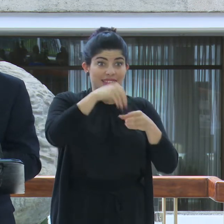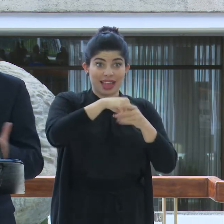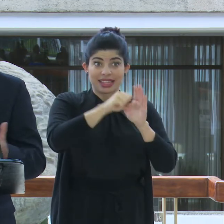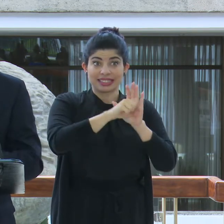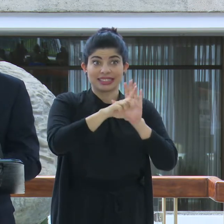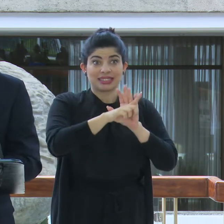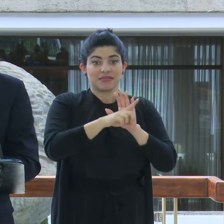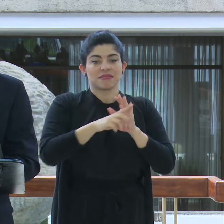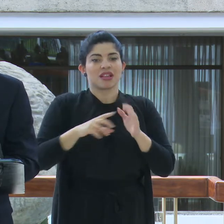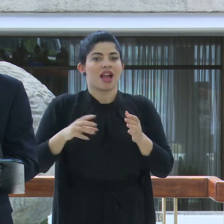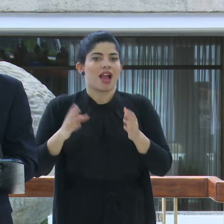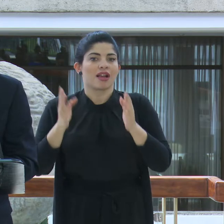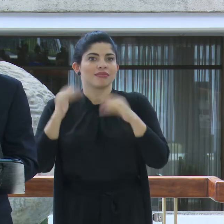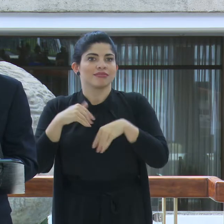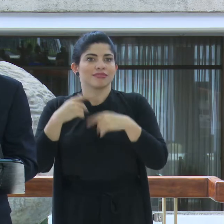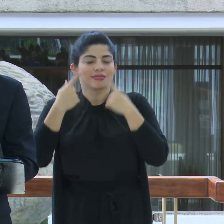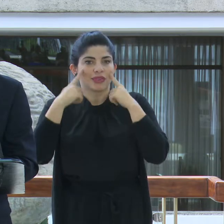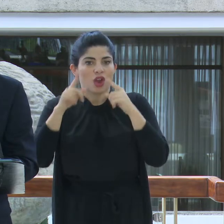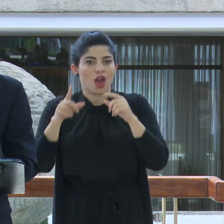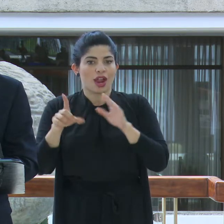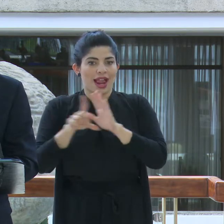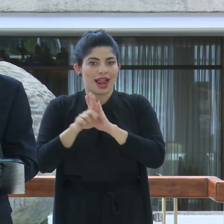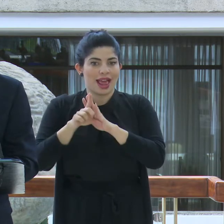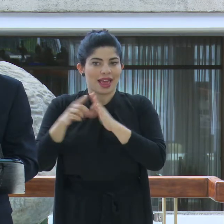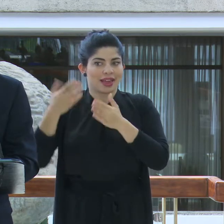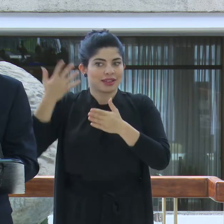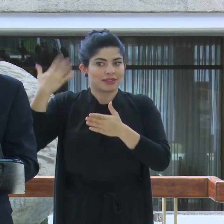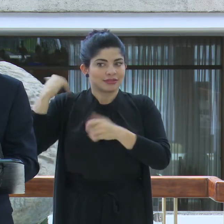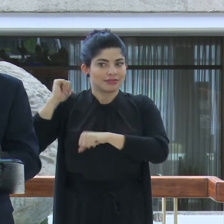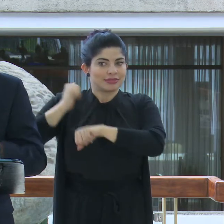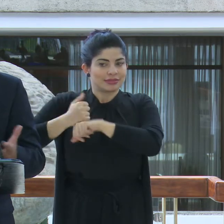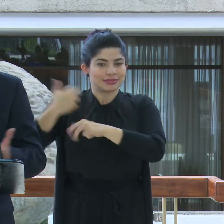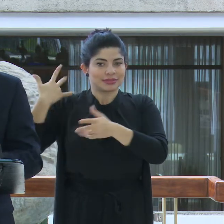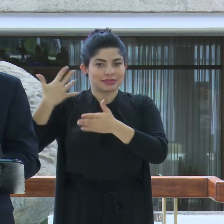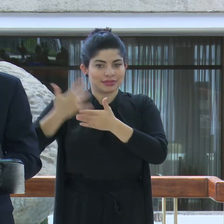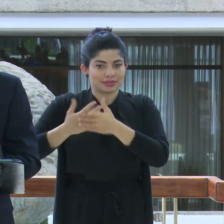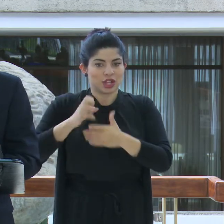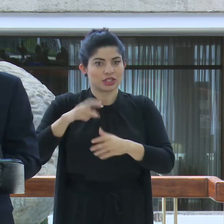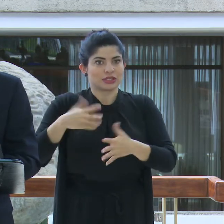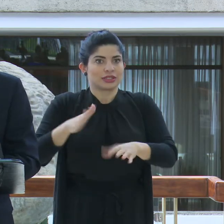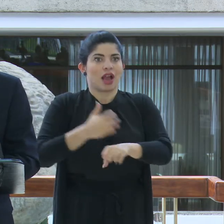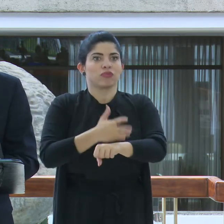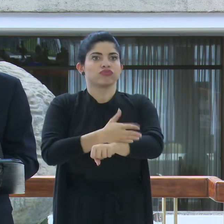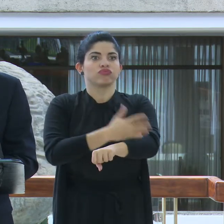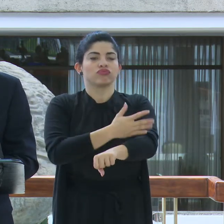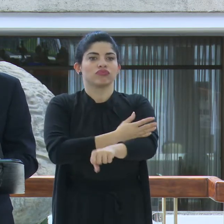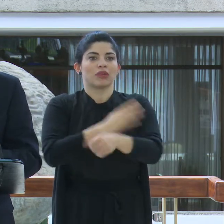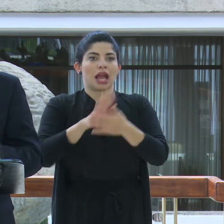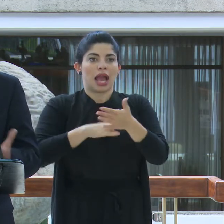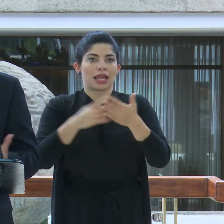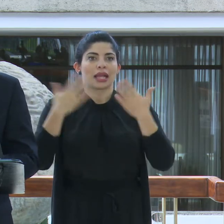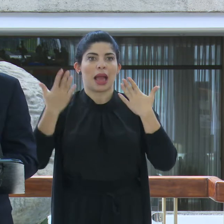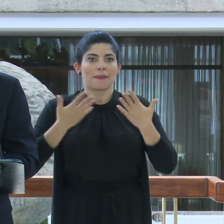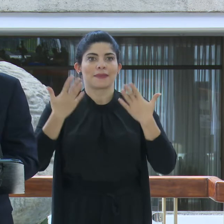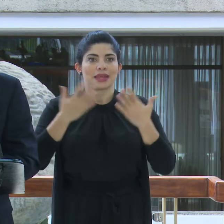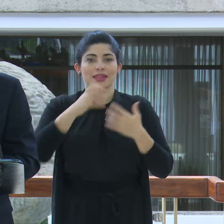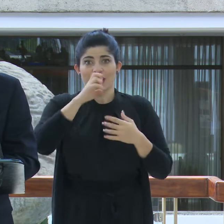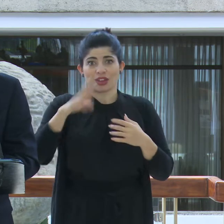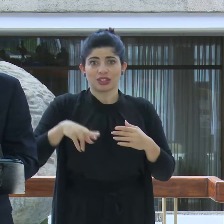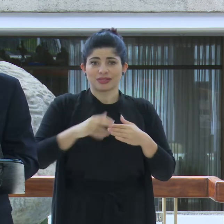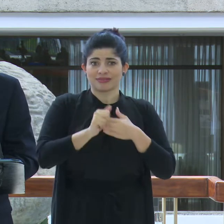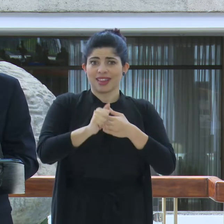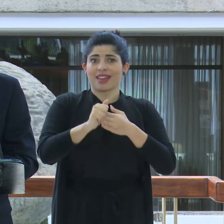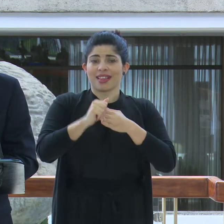Sin duda hoy no tendríamos el marco que hace que Costa Rica sea un país que haya avanzado en la agenda ambiental y que sea un referente